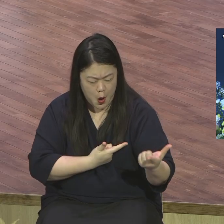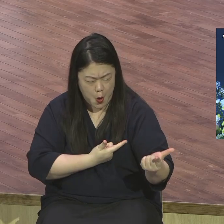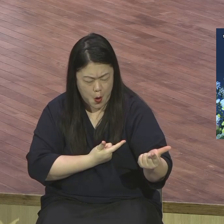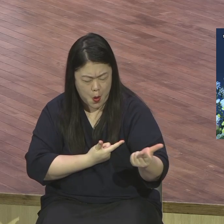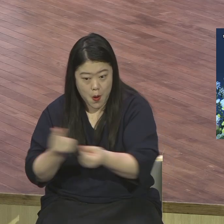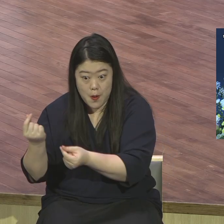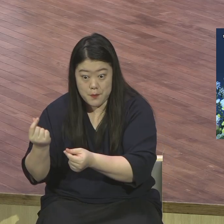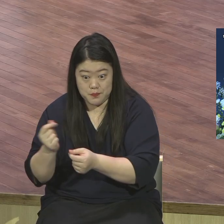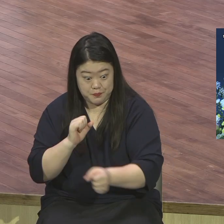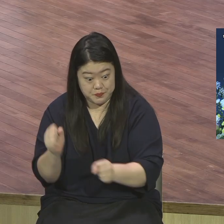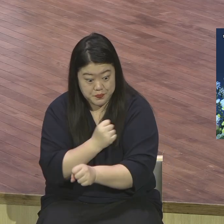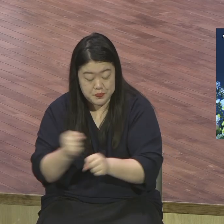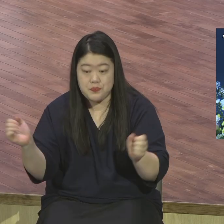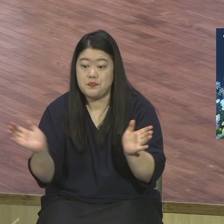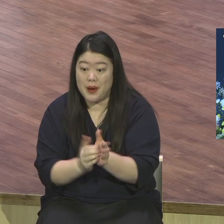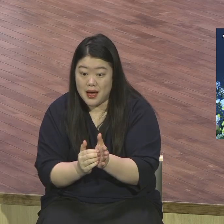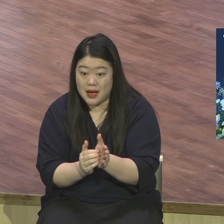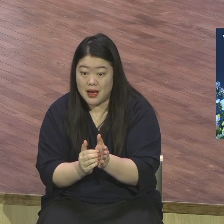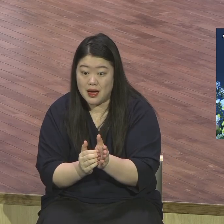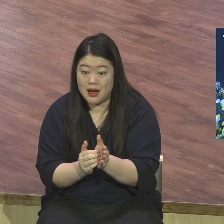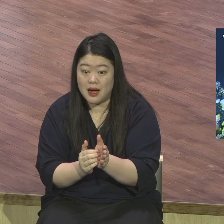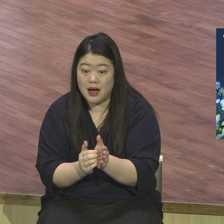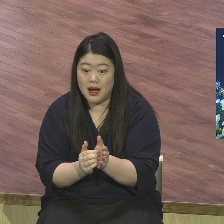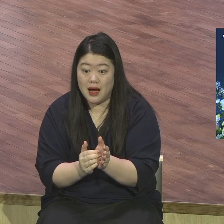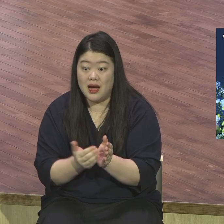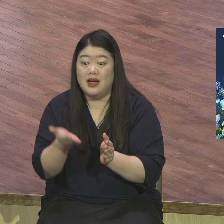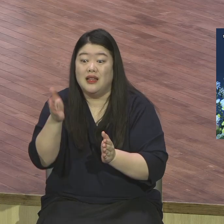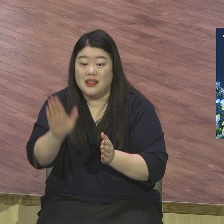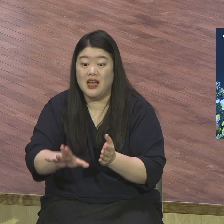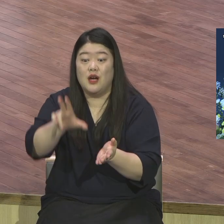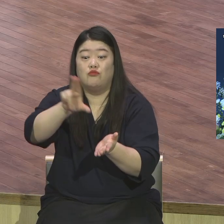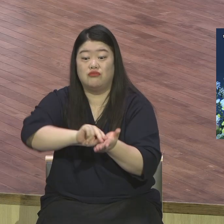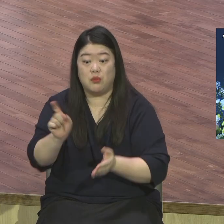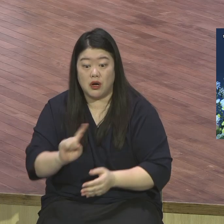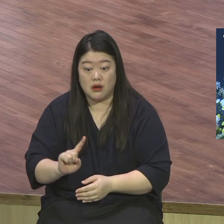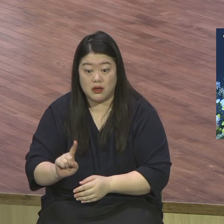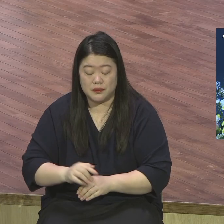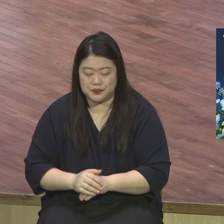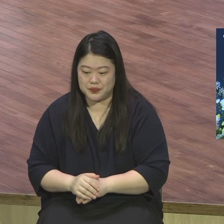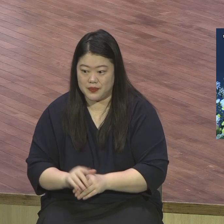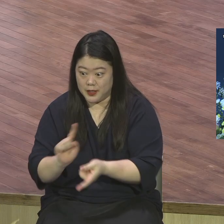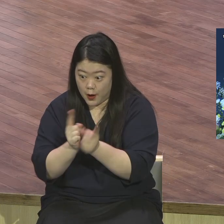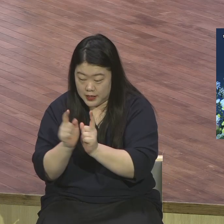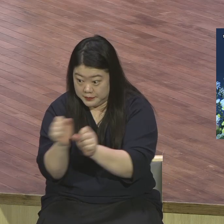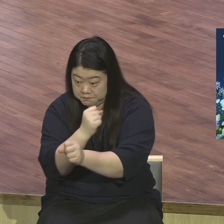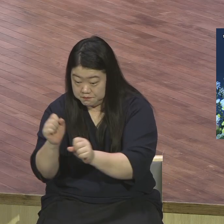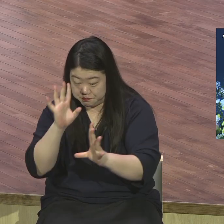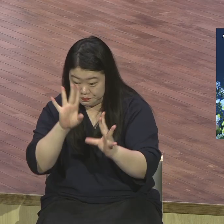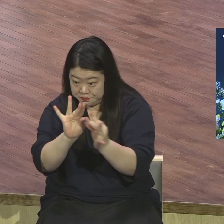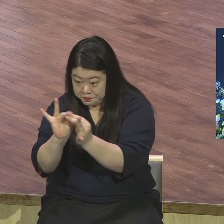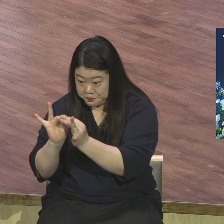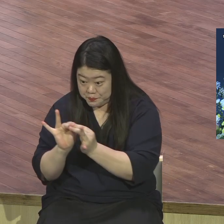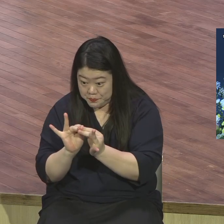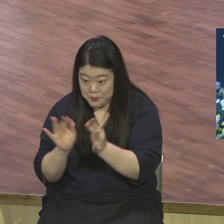완벽하게 입을 맞췄는데도 불구하고 개별 조사를 통해서